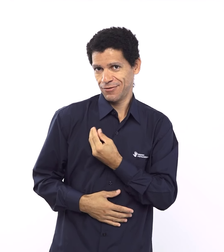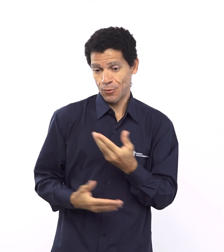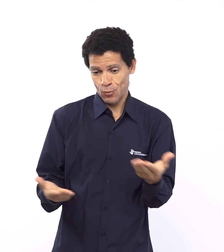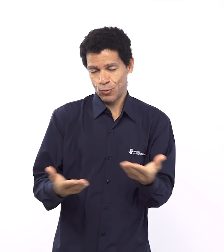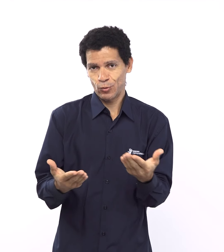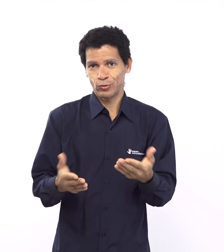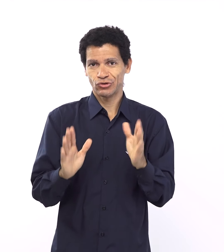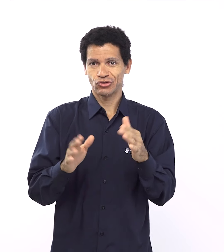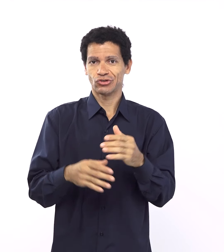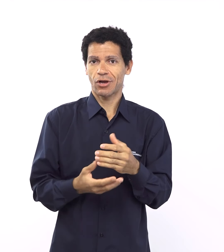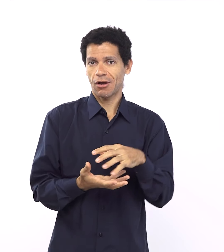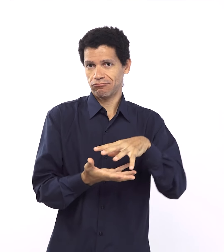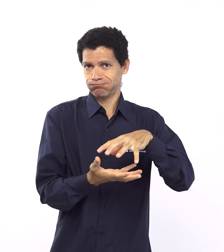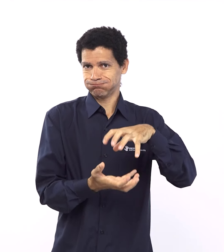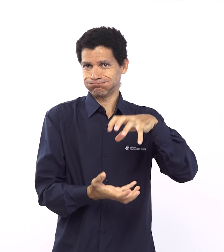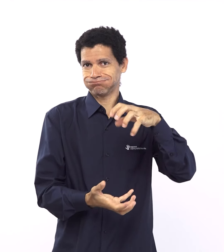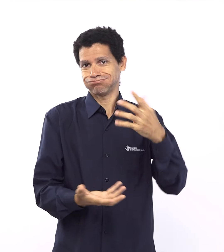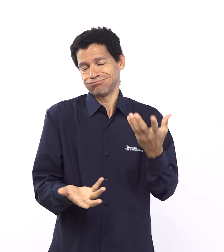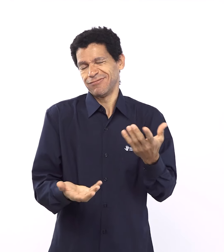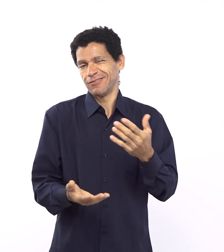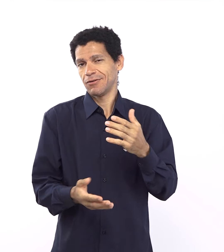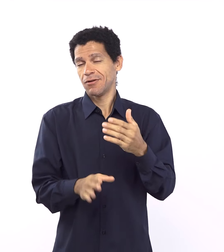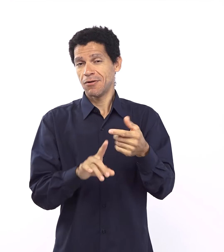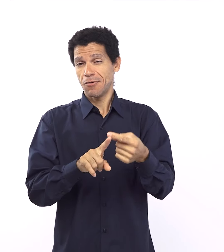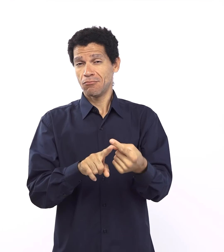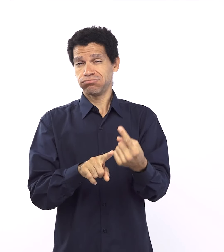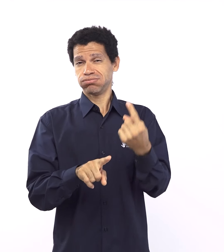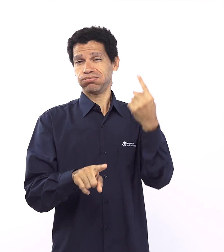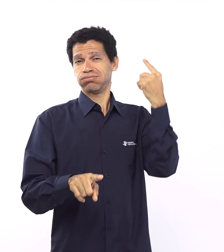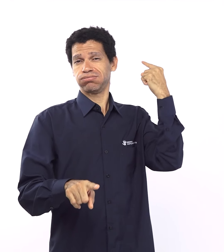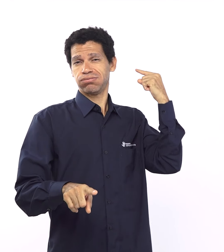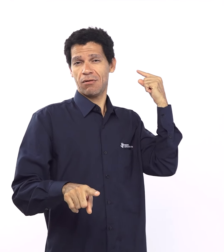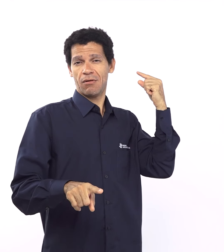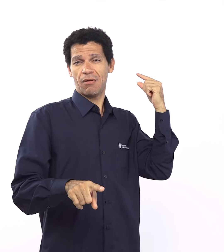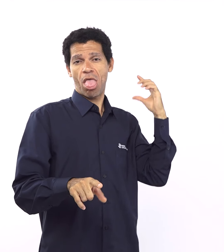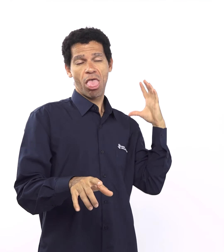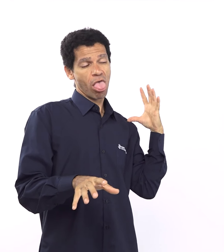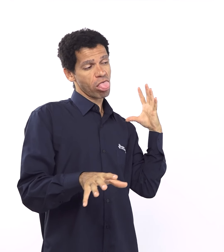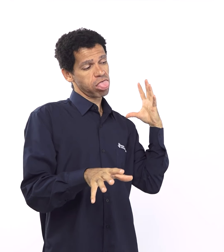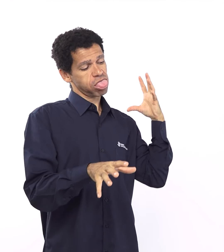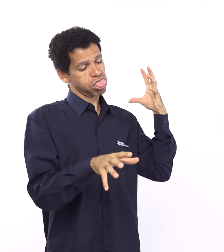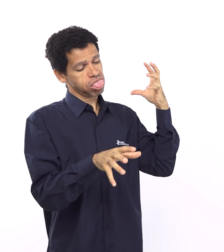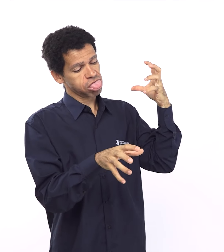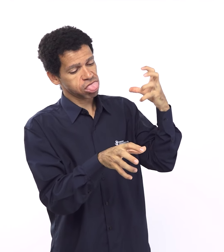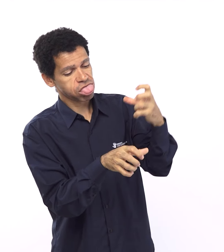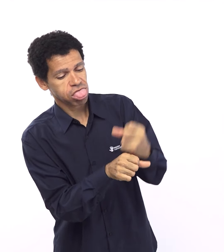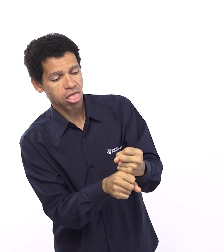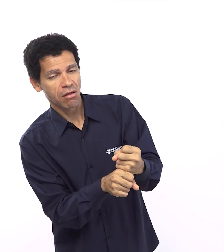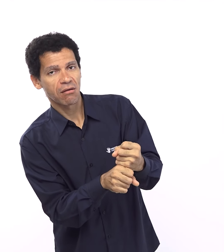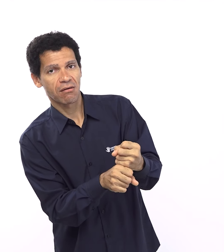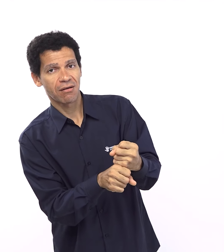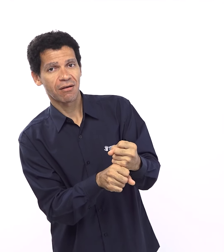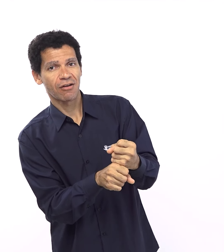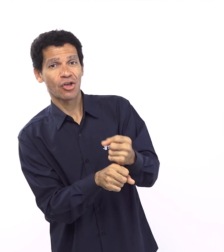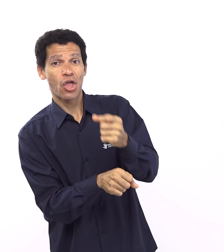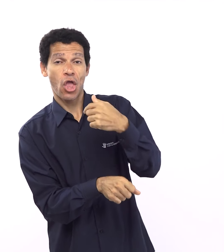da minha vida onde eu me senti mais perto de Deus, por que, ou também por que, não só por que, mas